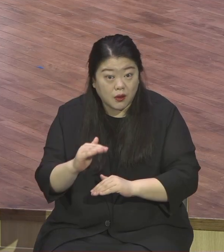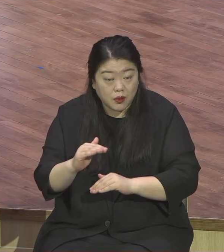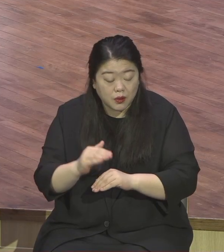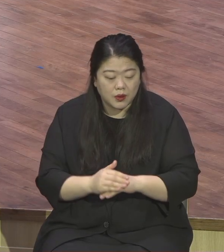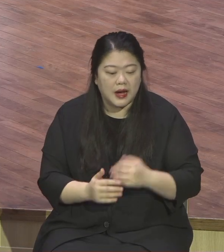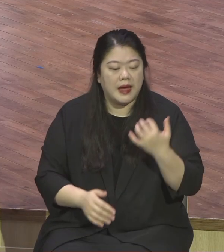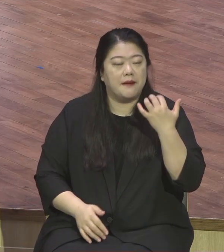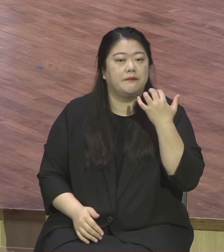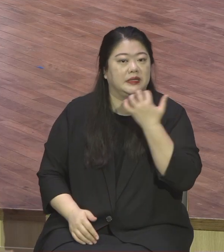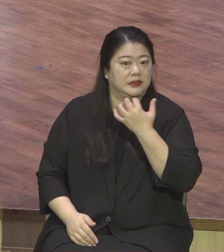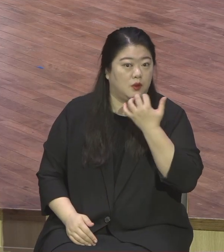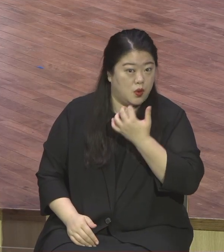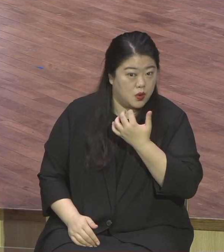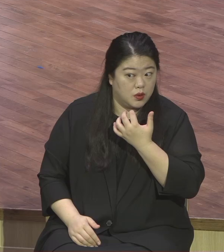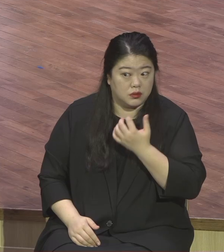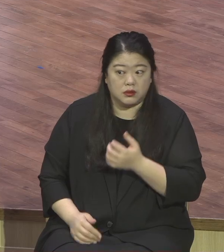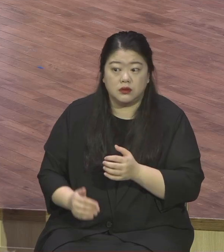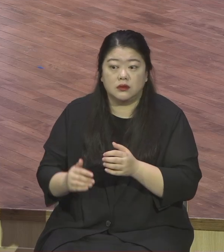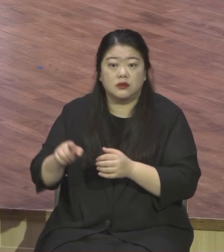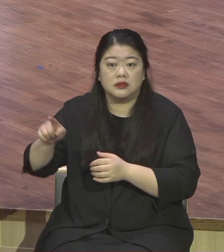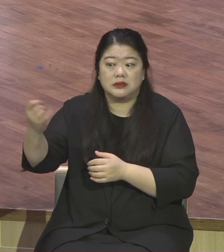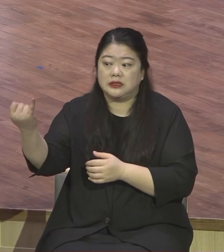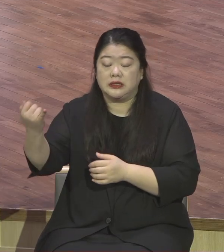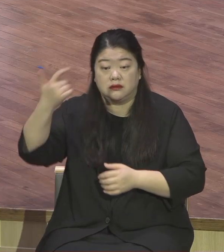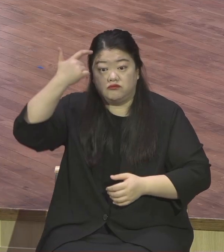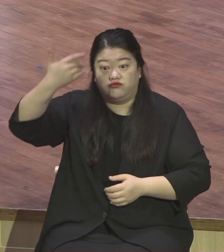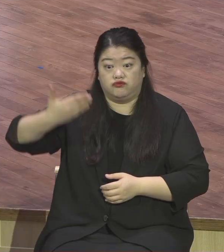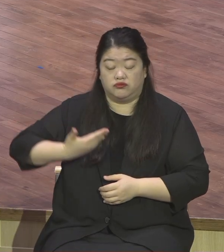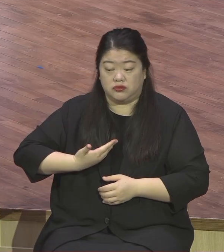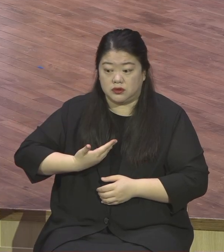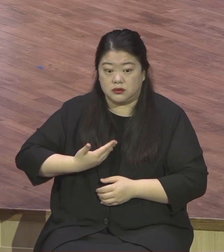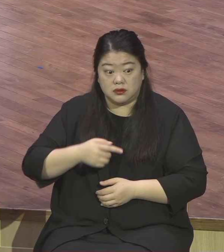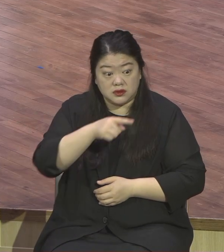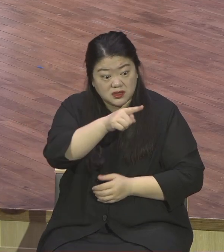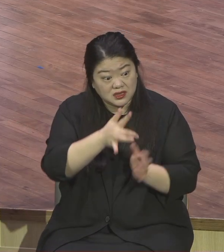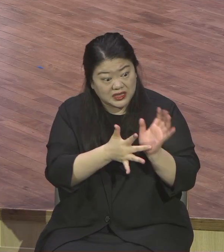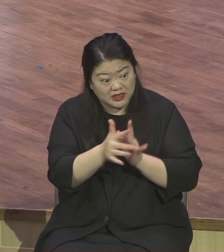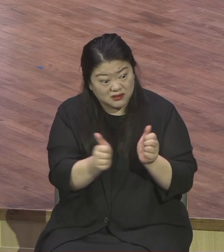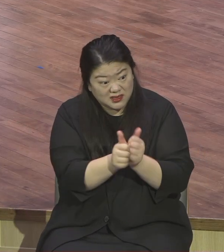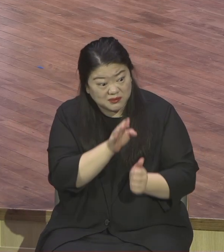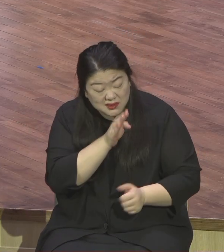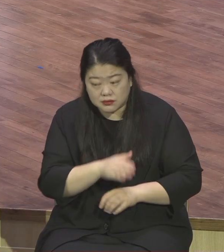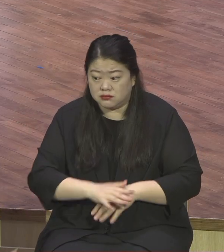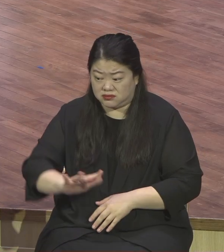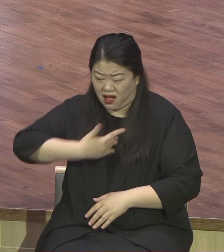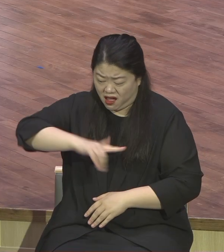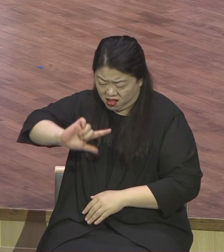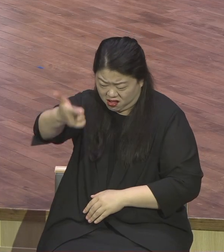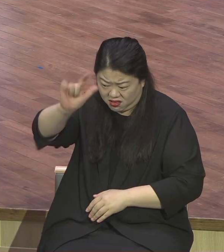내용입니다. 이 사건은 마태복음을 비롯해서